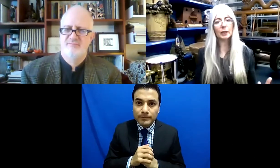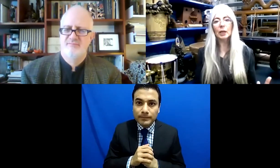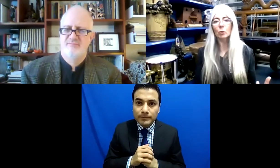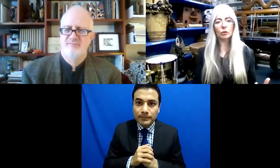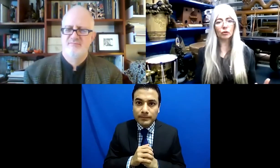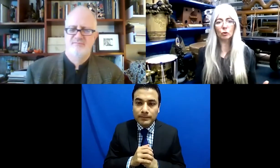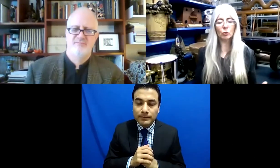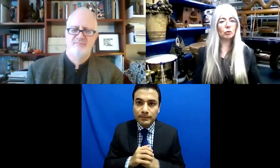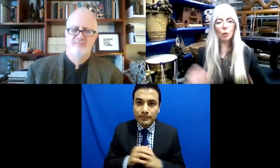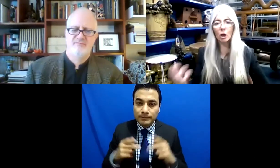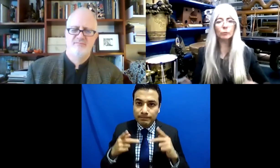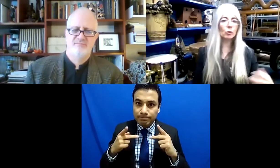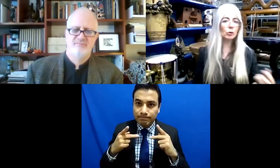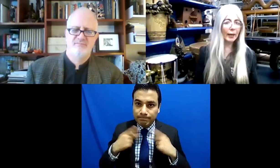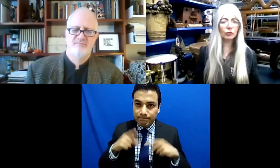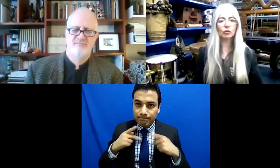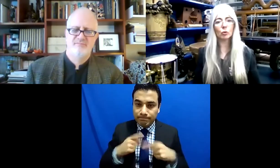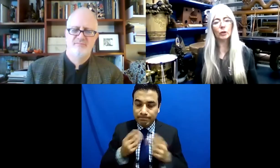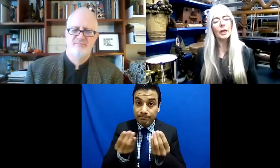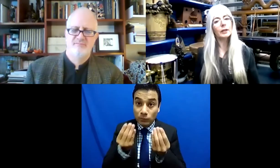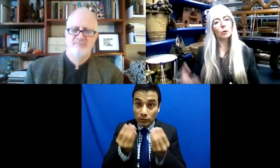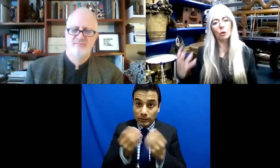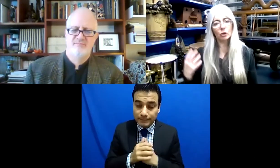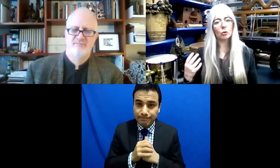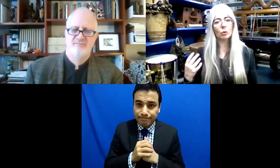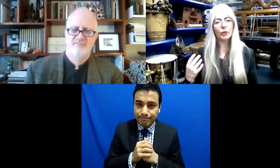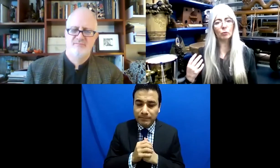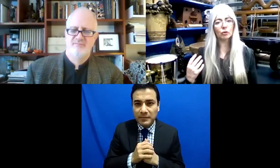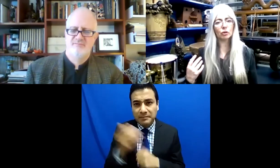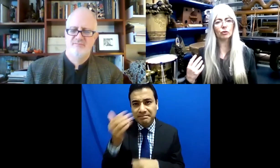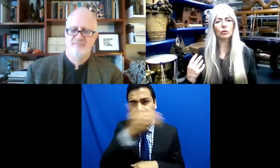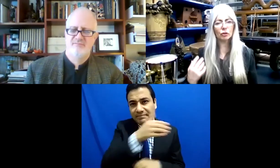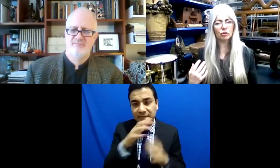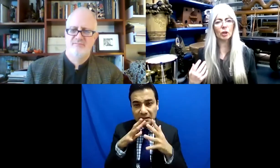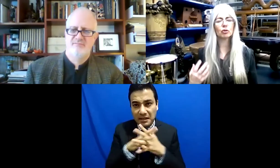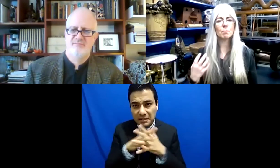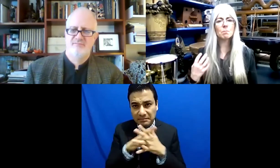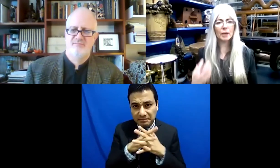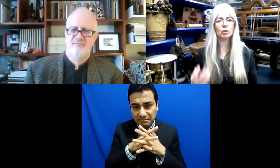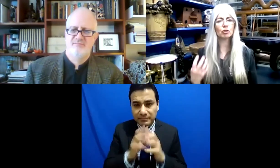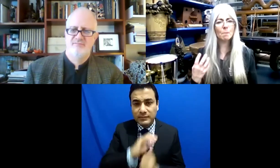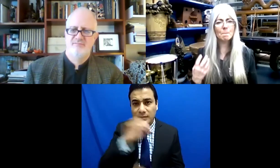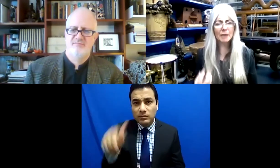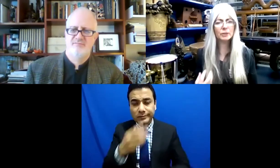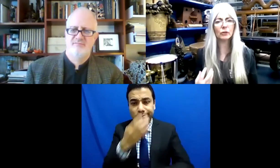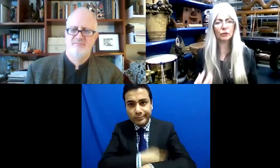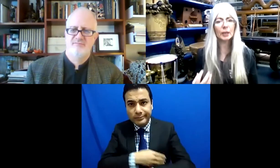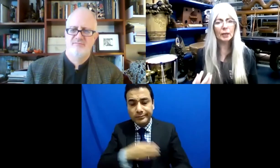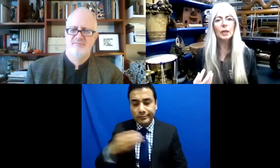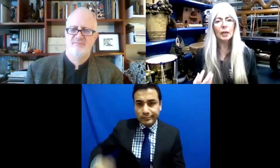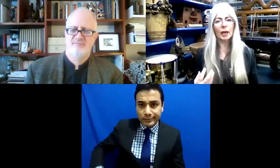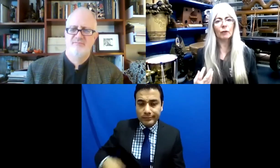Muchas personas regresan de la guerra sin piernas, sin brazos y antes